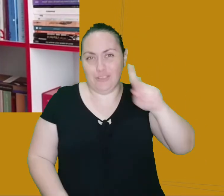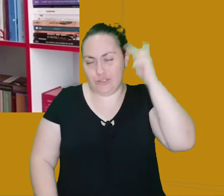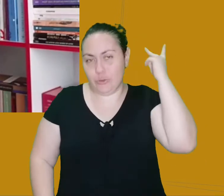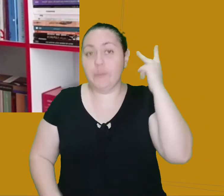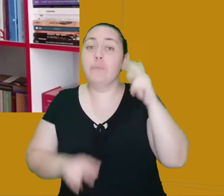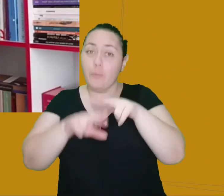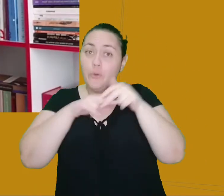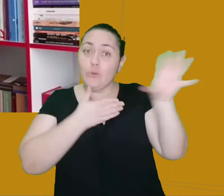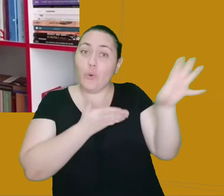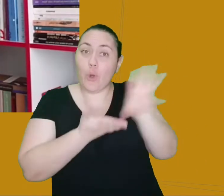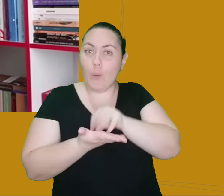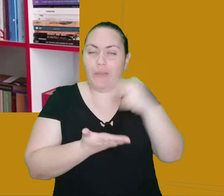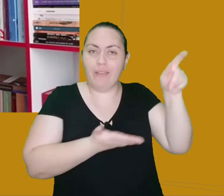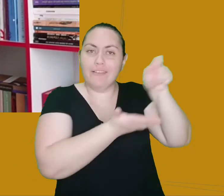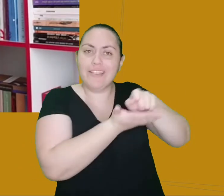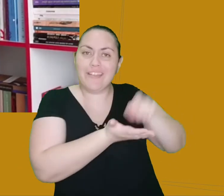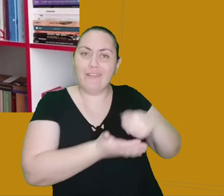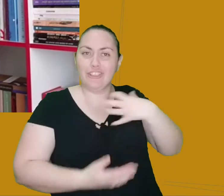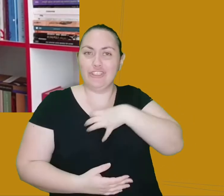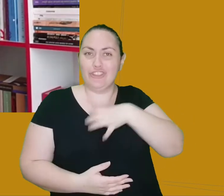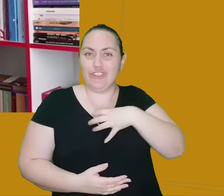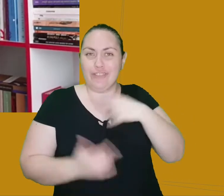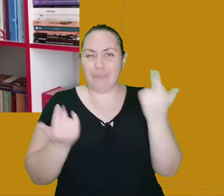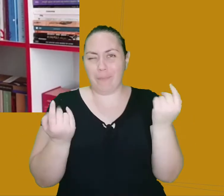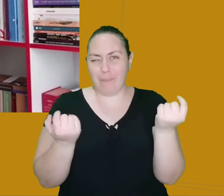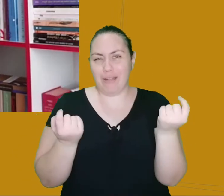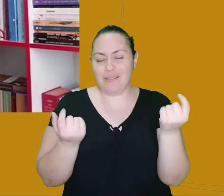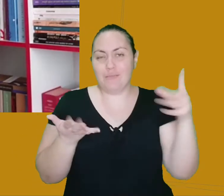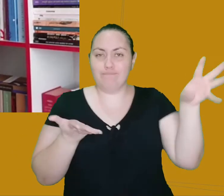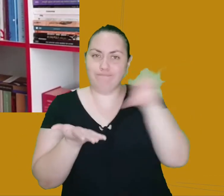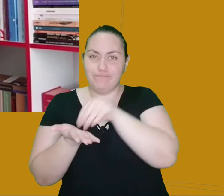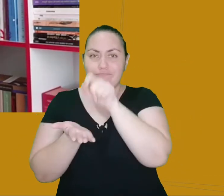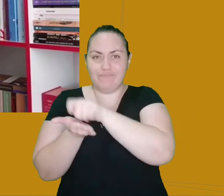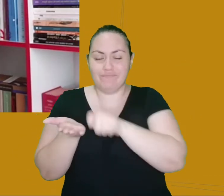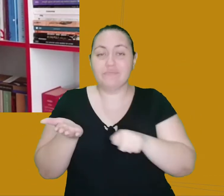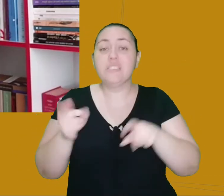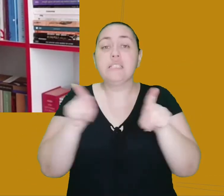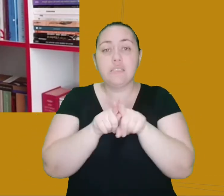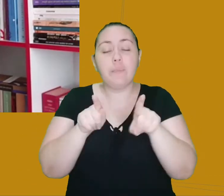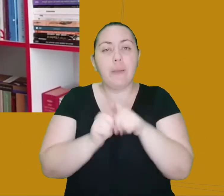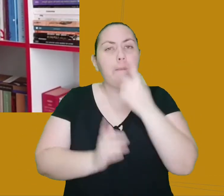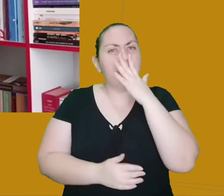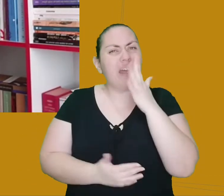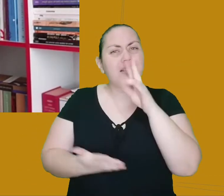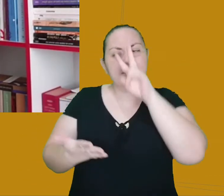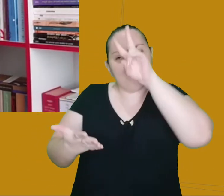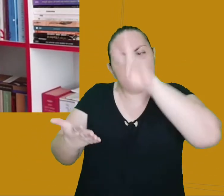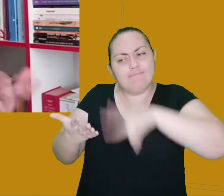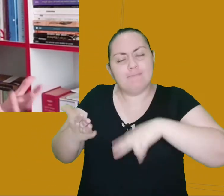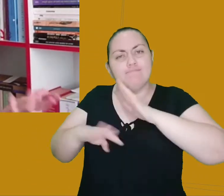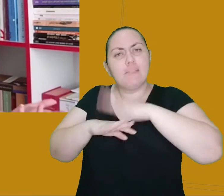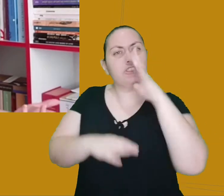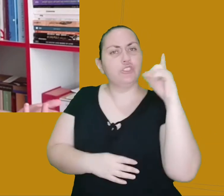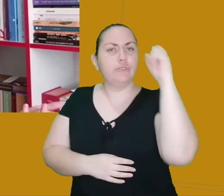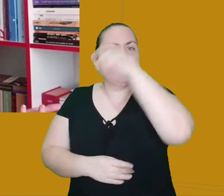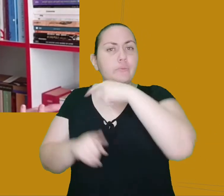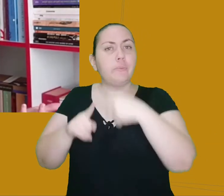Peregrinações e é por isso que talvez também ele pareça um pouco mais difícil, porque a linguagem é muito parecida com a do século